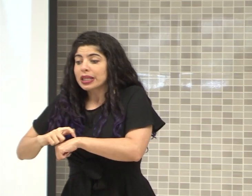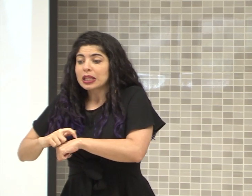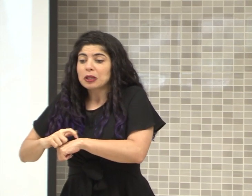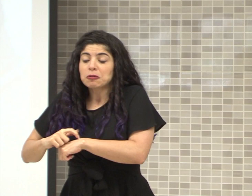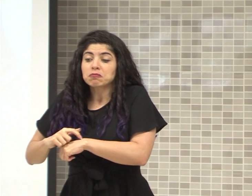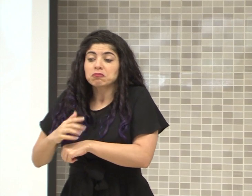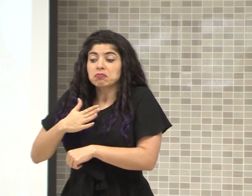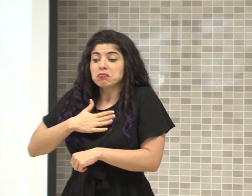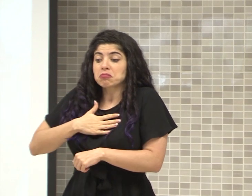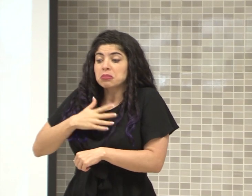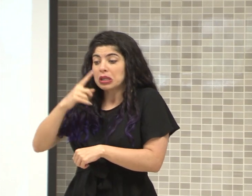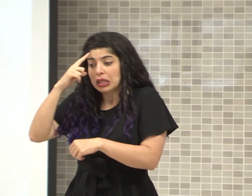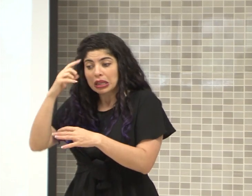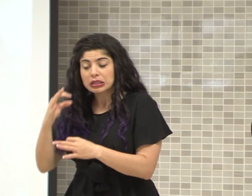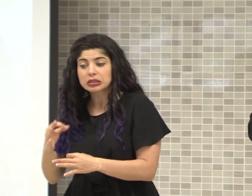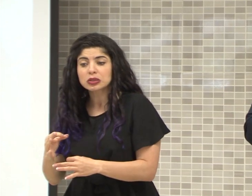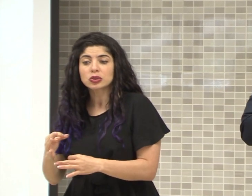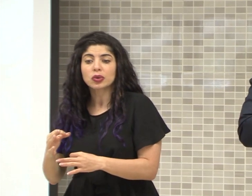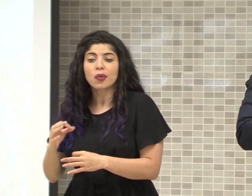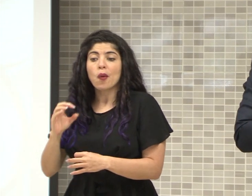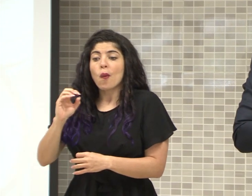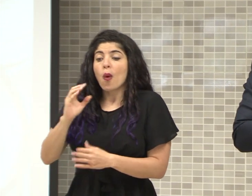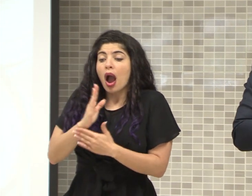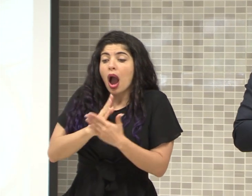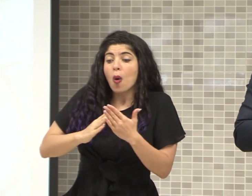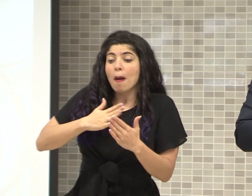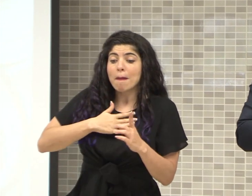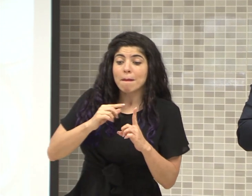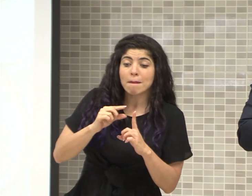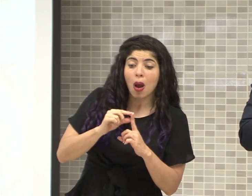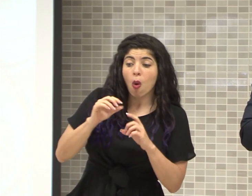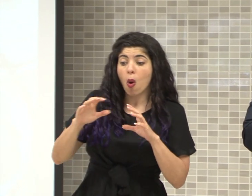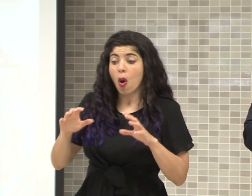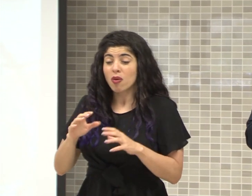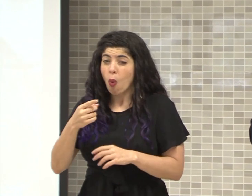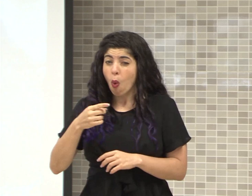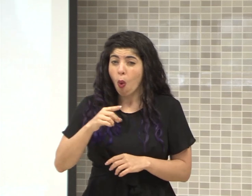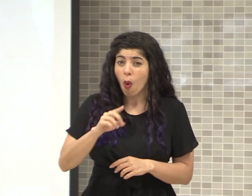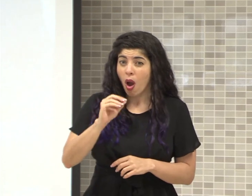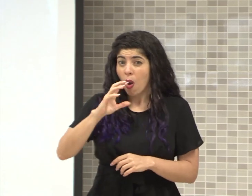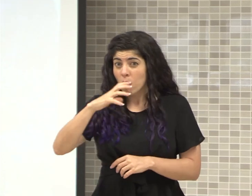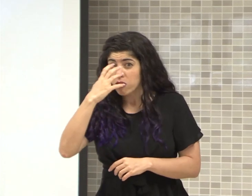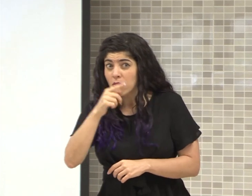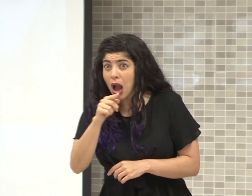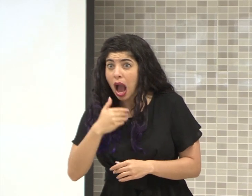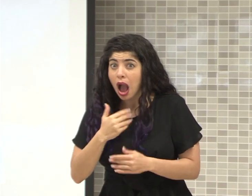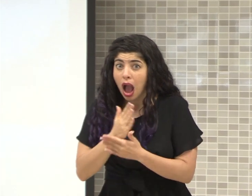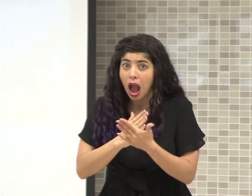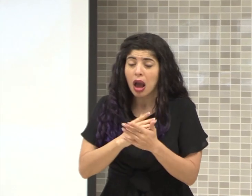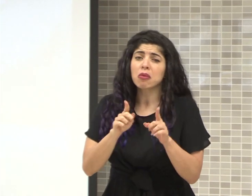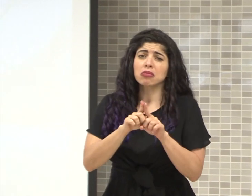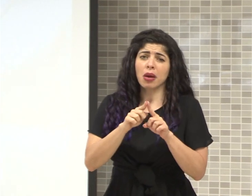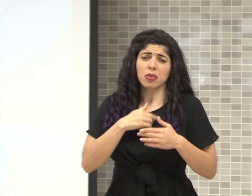alguna de mis decisiones, o de mis palabras, o acciones, ha ofendido a alguien, ha molestado a alguien, ofrecer, también